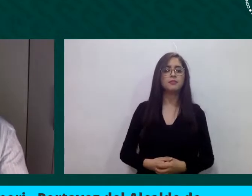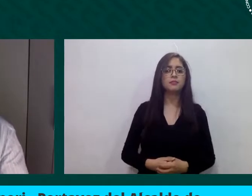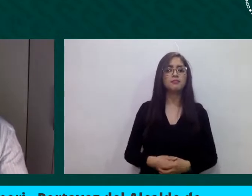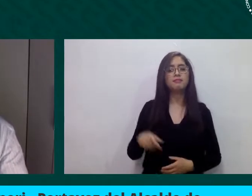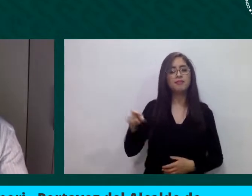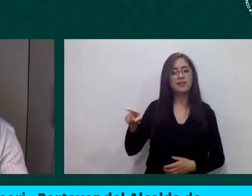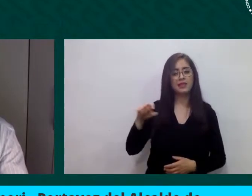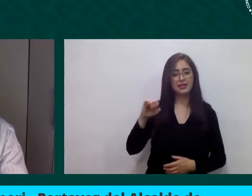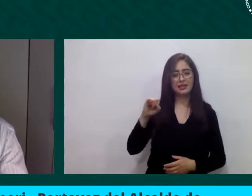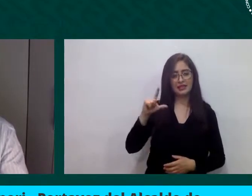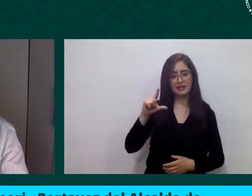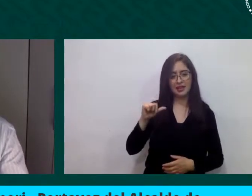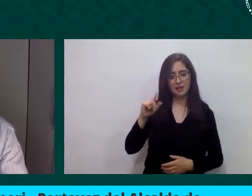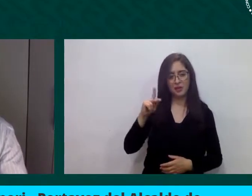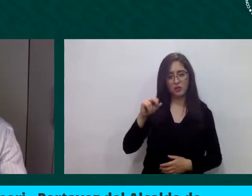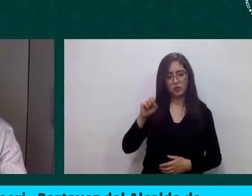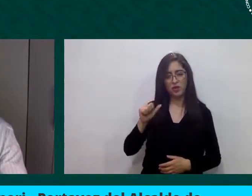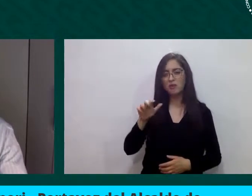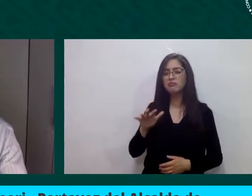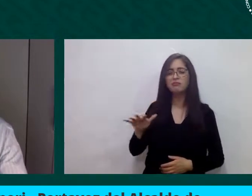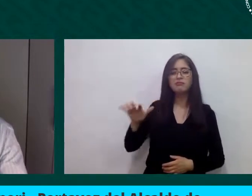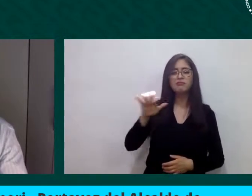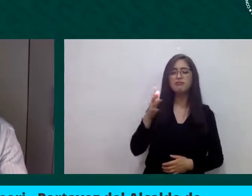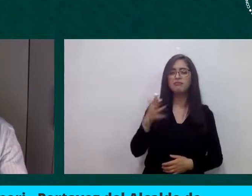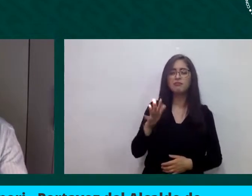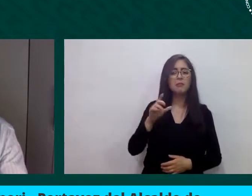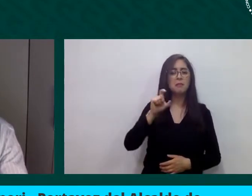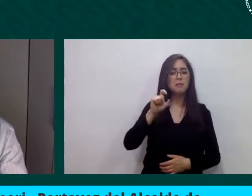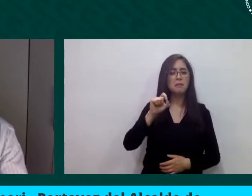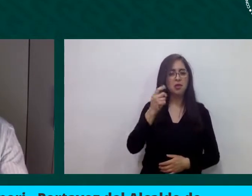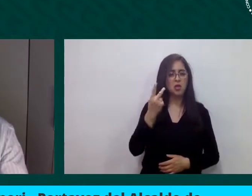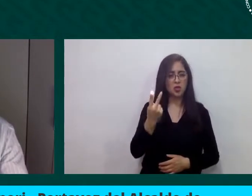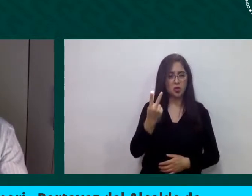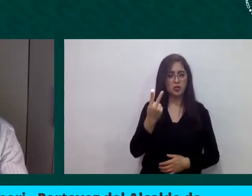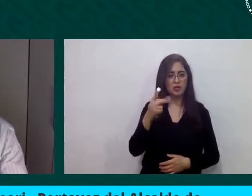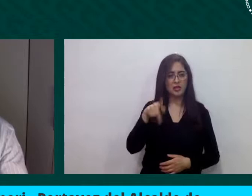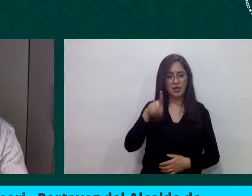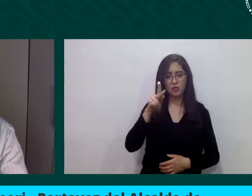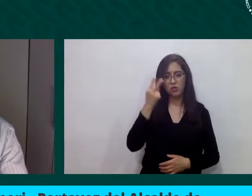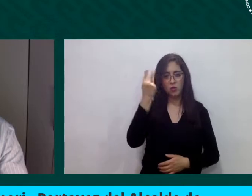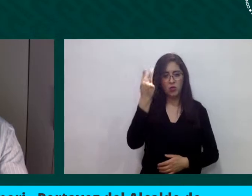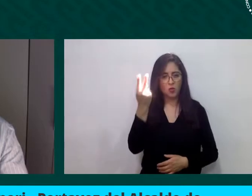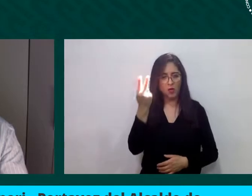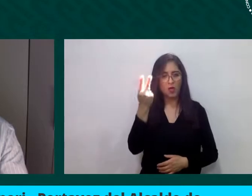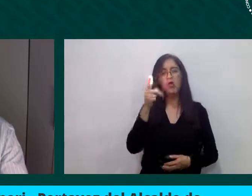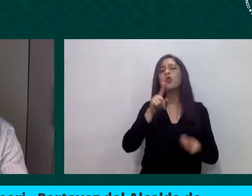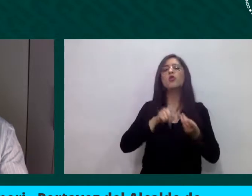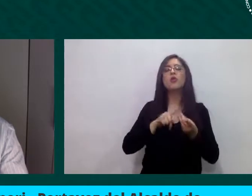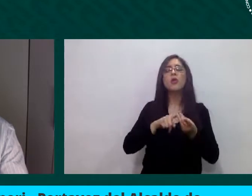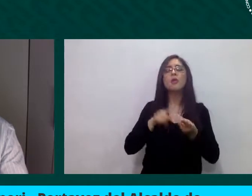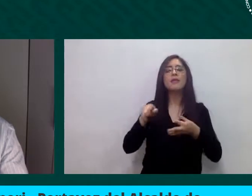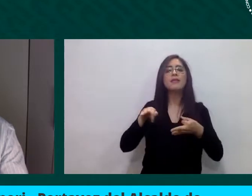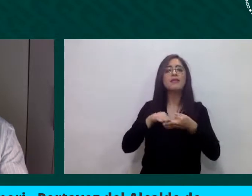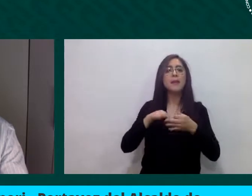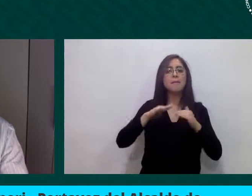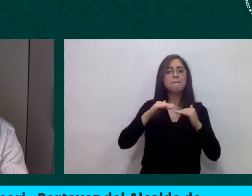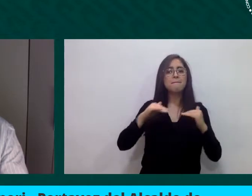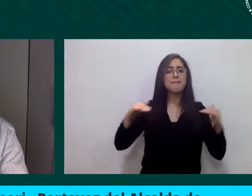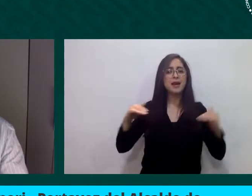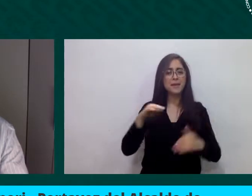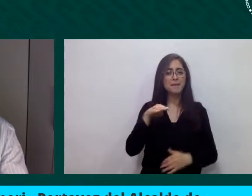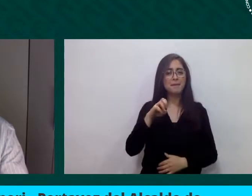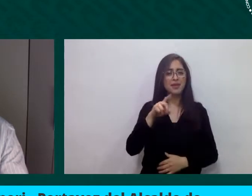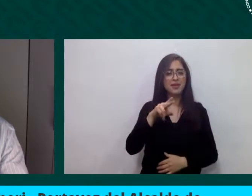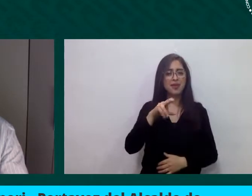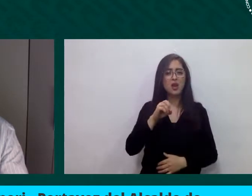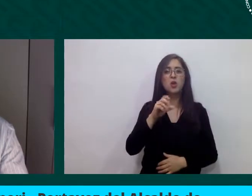kilómetros cuadrados en el corazón del mar Mediterráneo, conocida también como la Puerta de Europa, porque representa